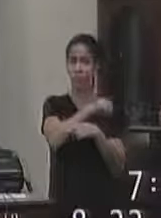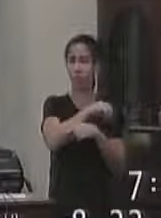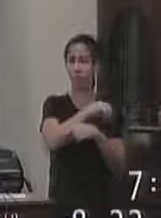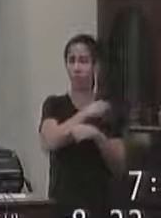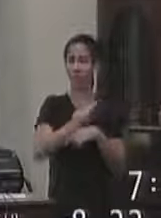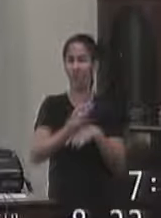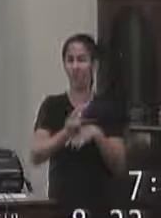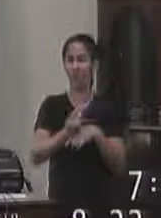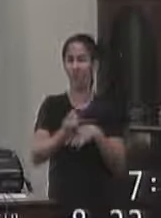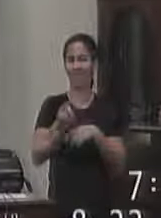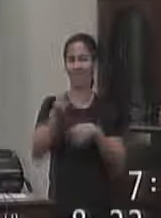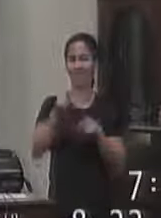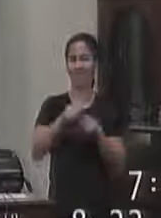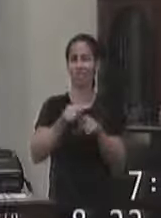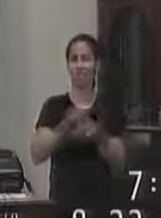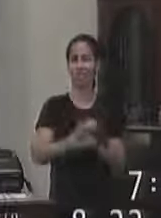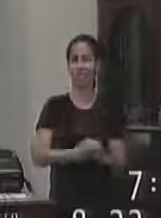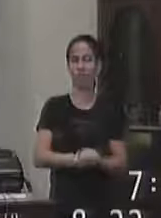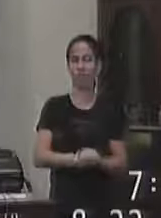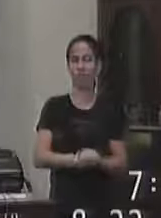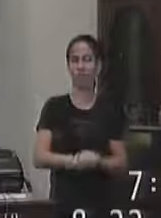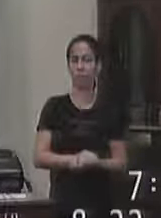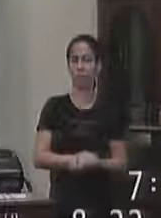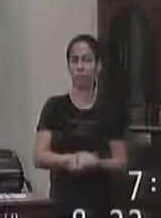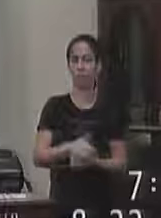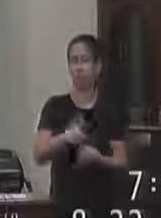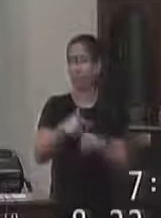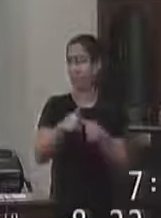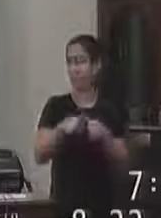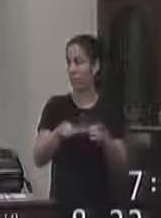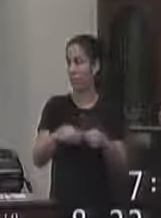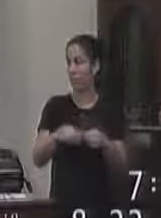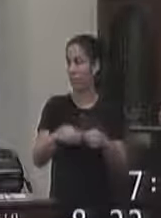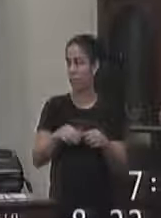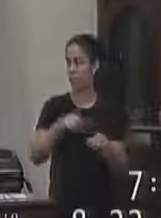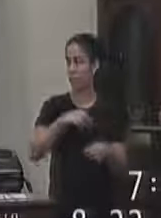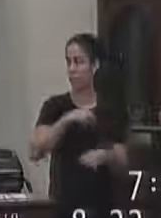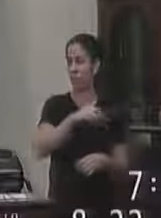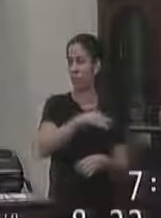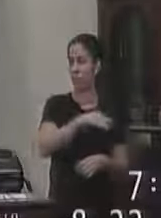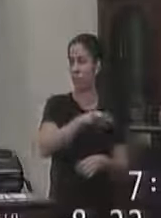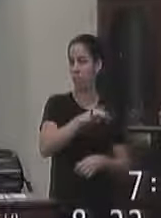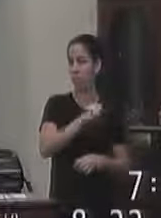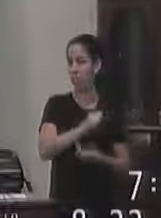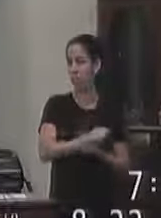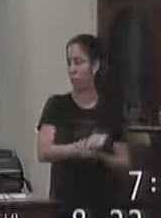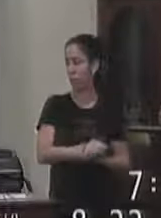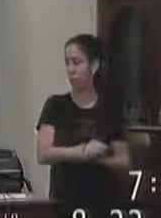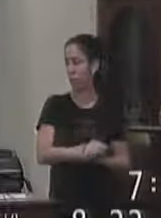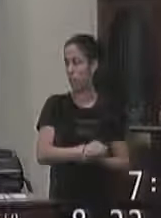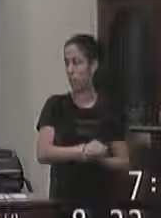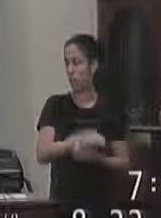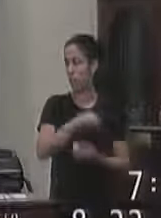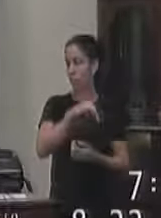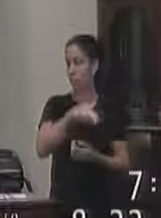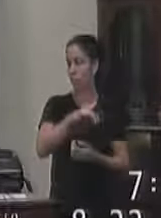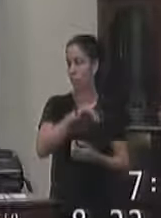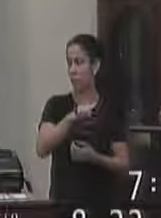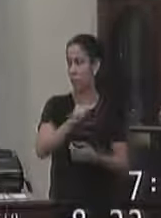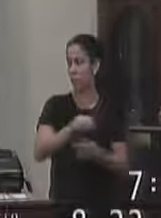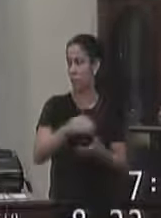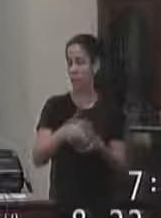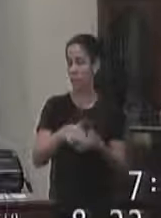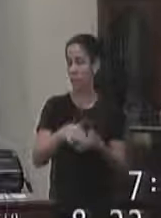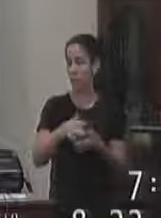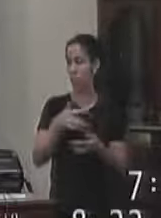custo que é manter e bater metas estipuladas metas estipuladas na